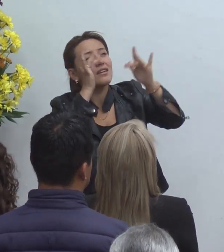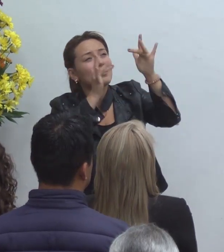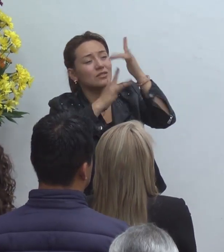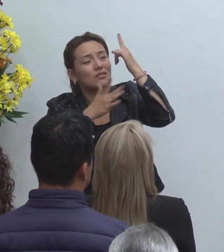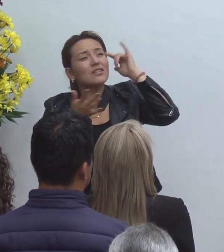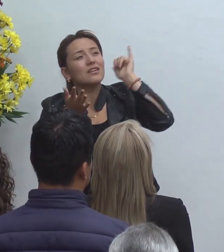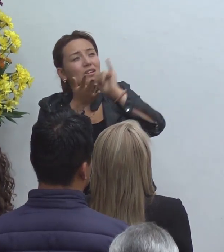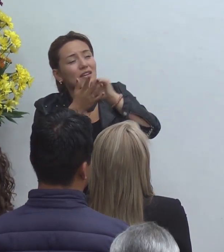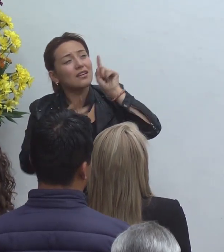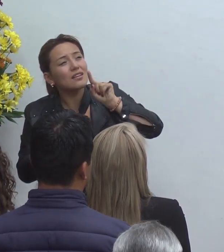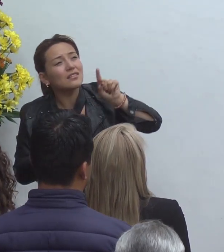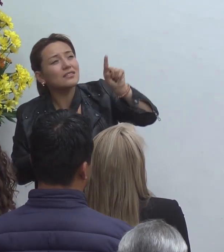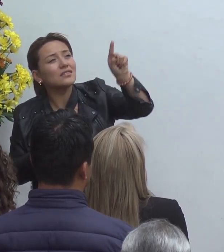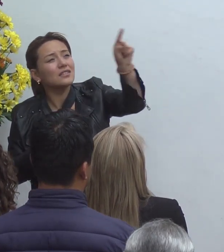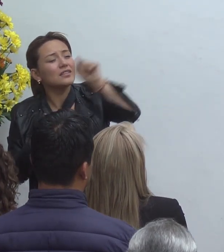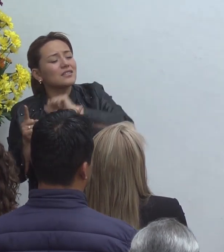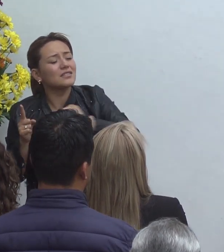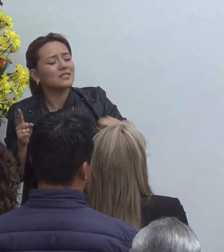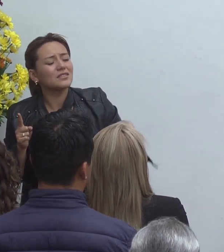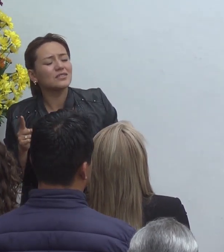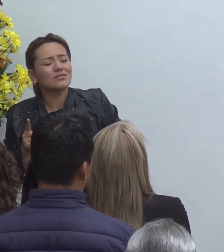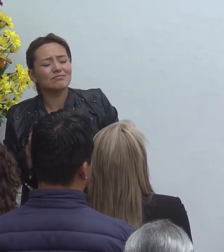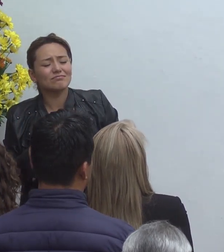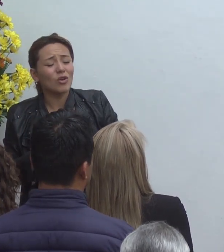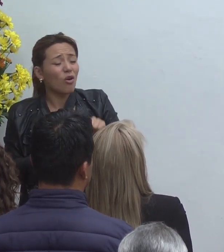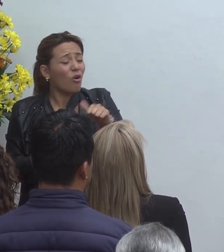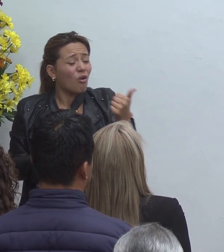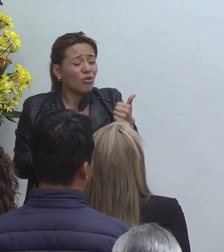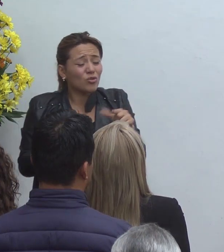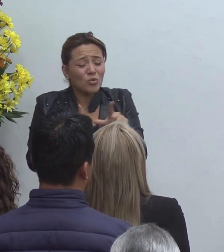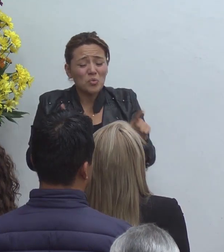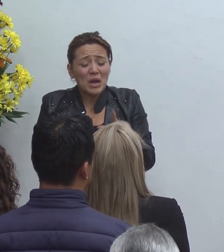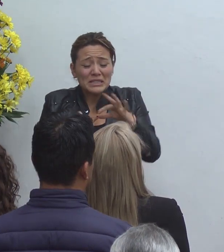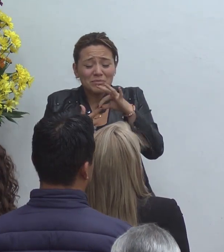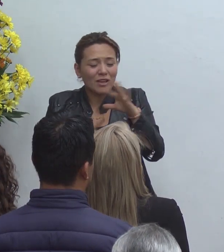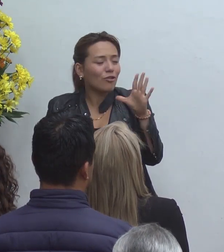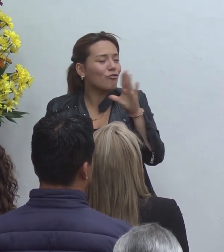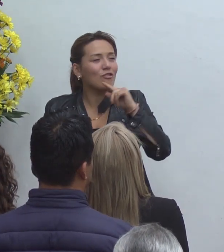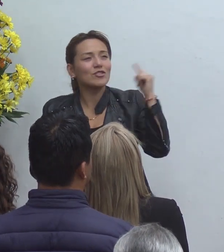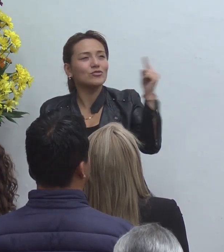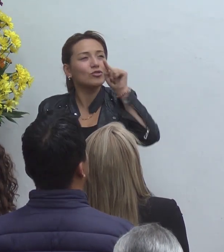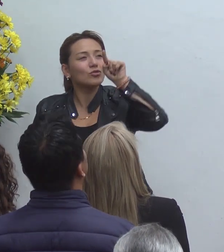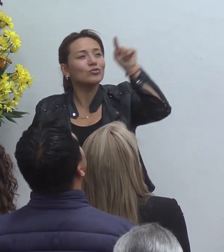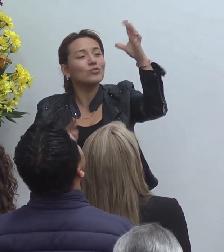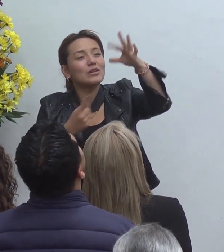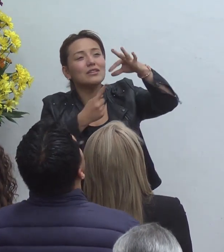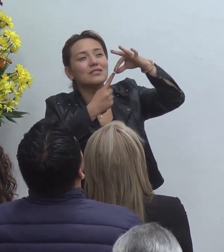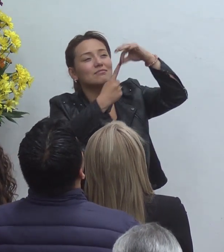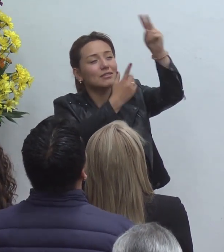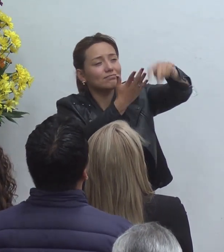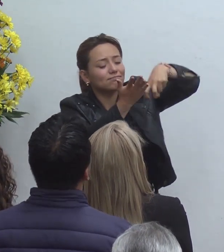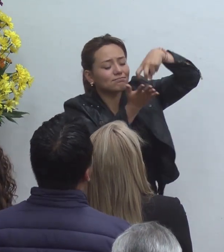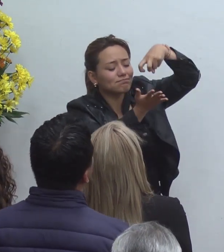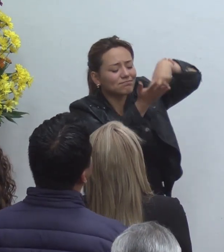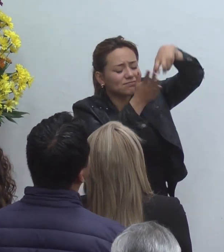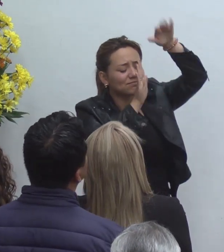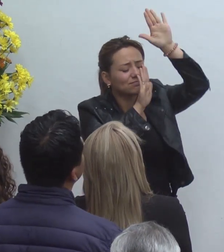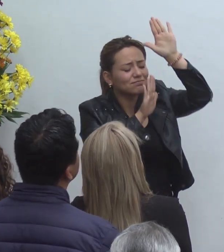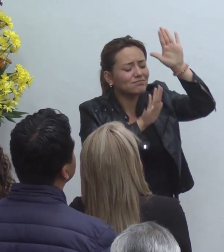y eso es lo que nosotros creemos Jesús no hay otra cosa gracias ante eso solamente podemos arrodillarnos y decir ay Jesús